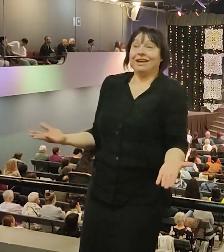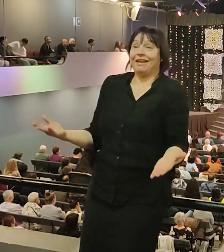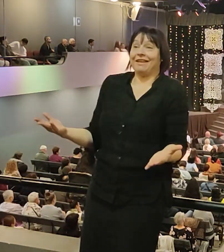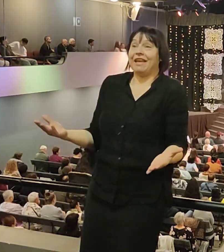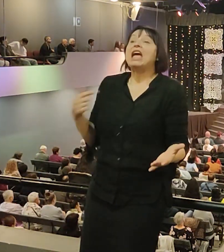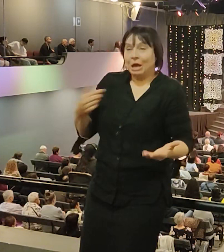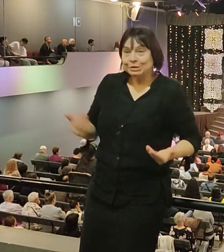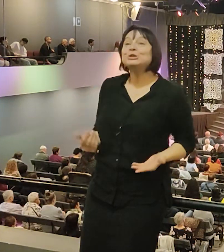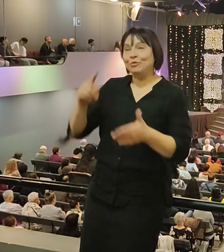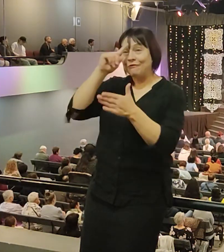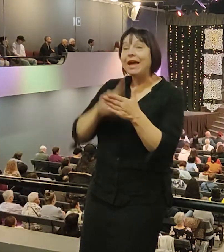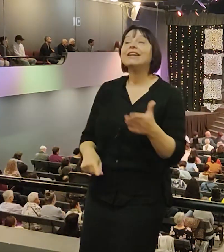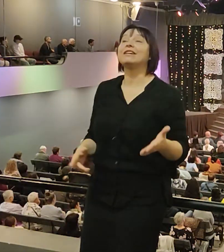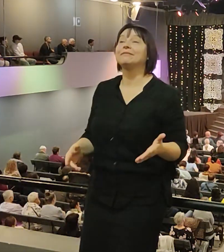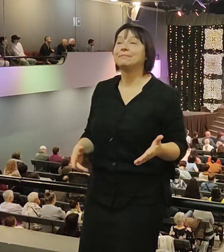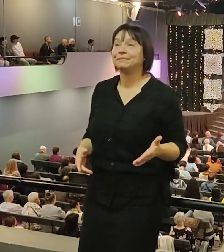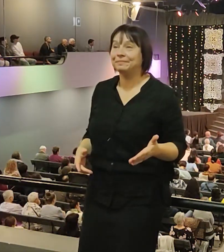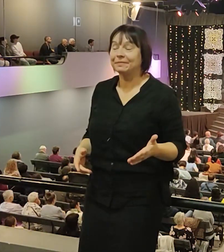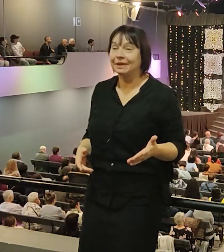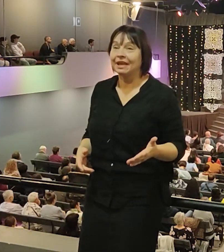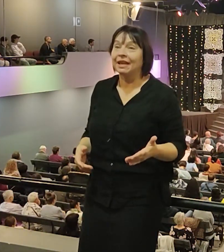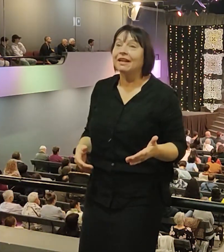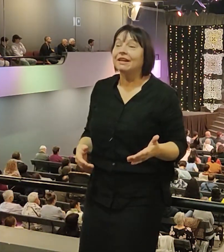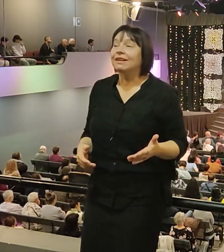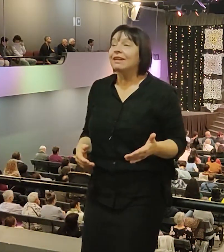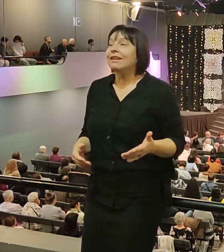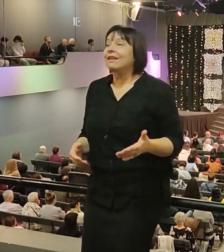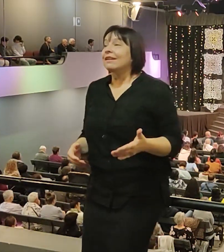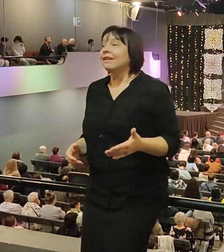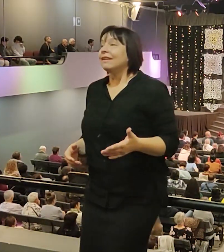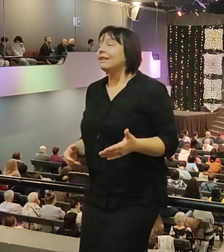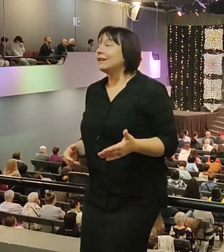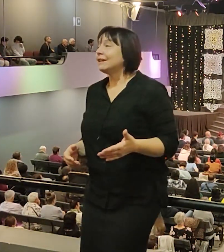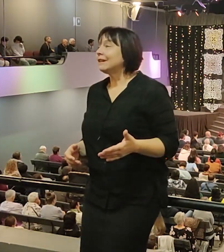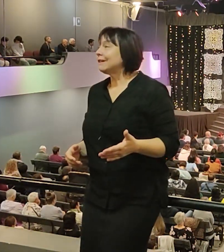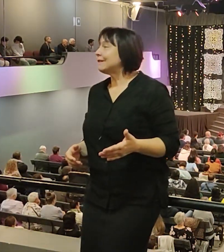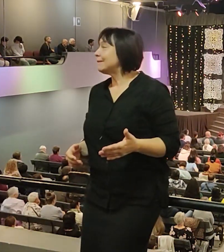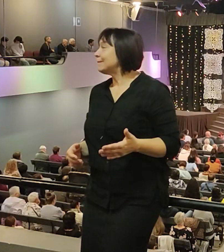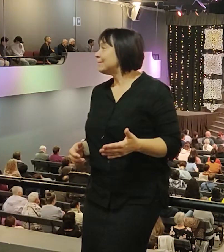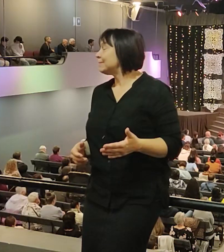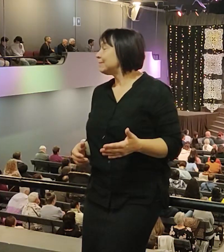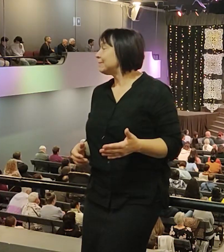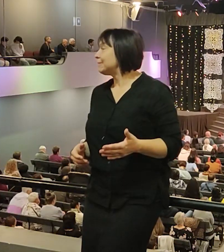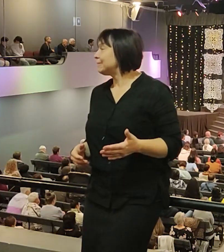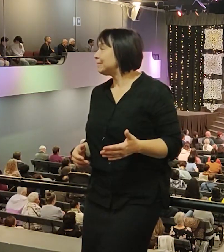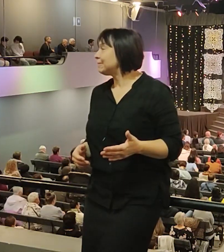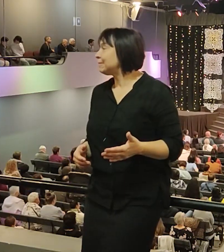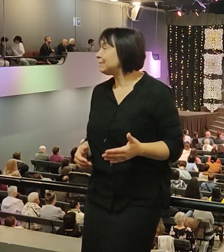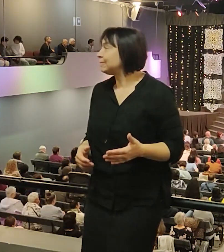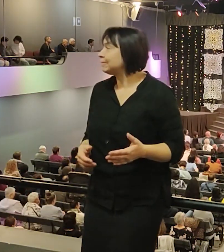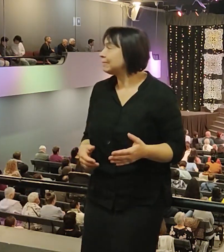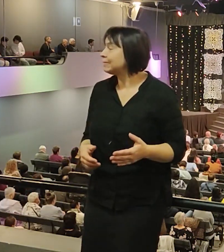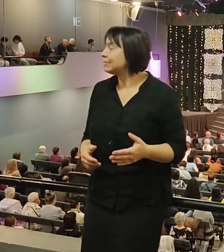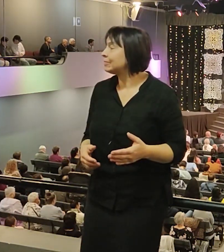по вере. Я бываю себя чувствую сильным, ничего нету, потом слава что-то появляется, так что чувство это такое дело,